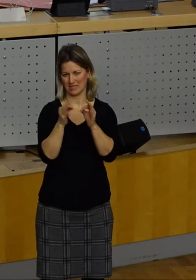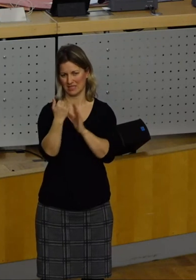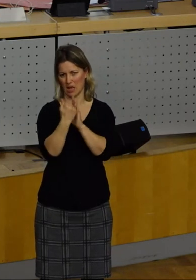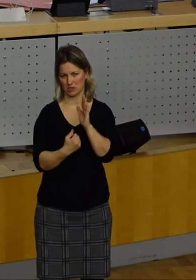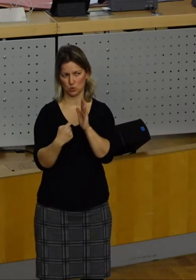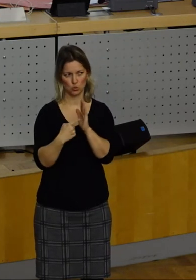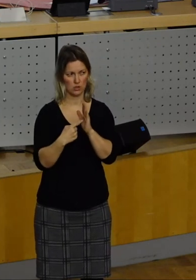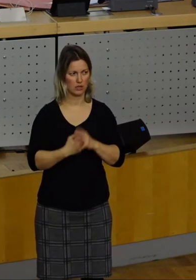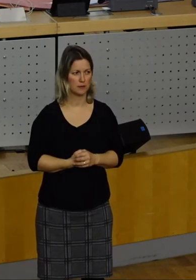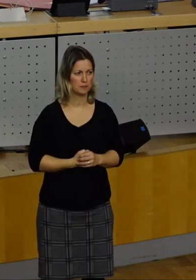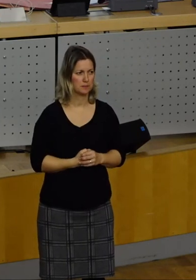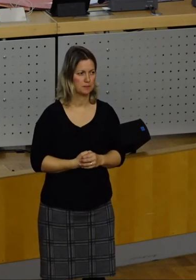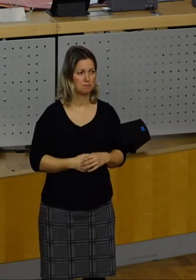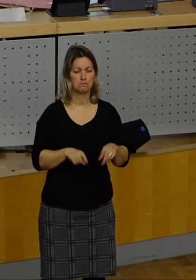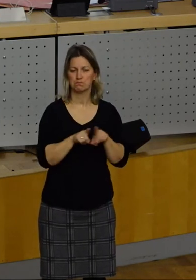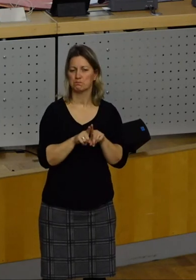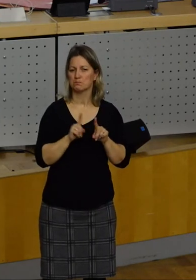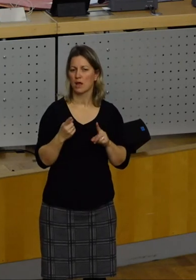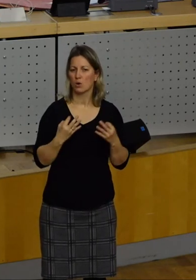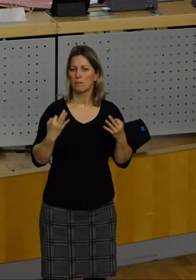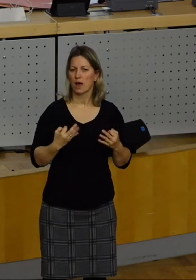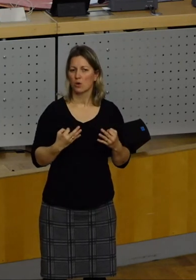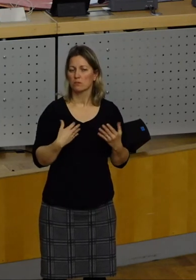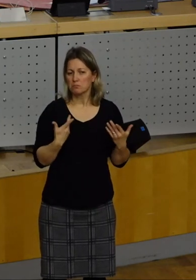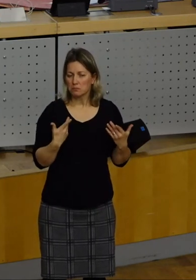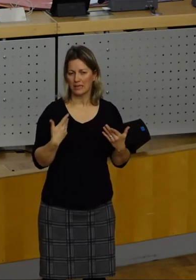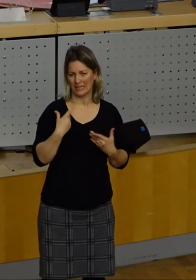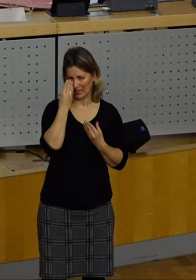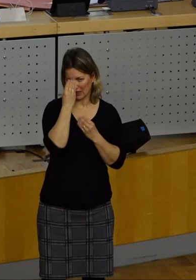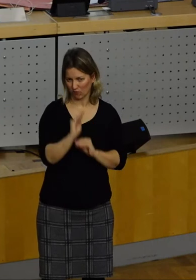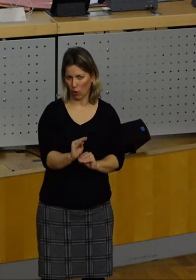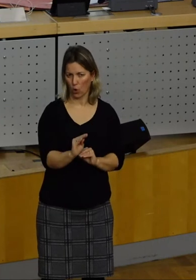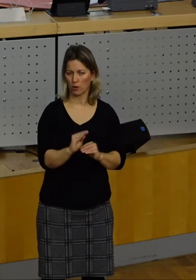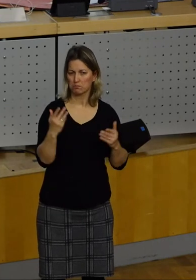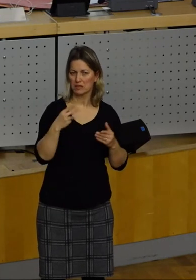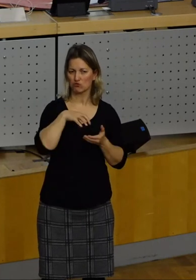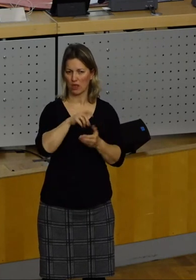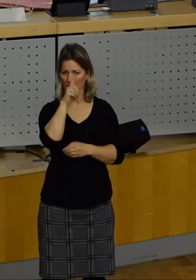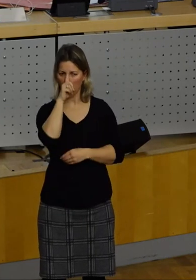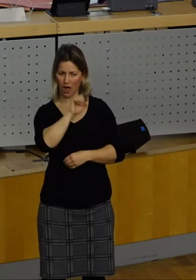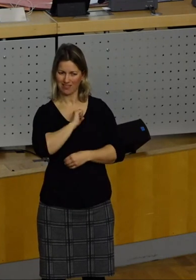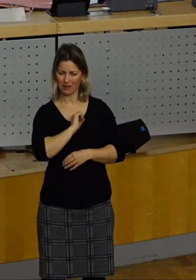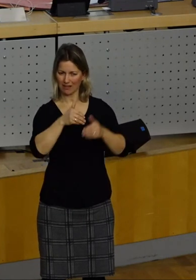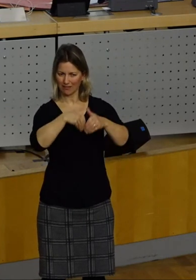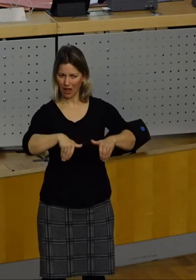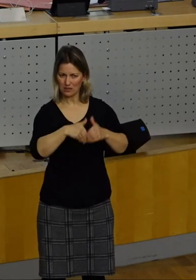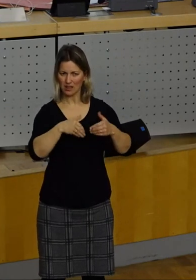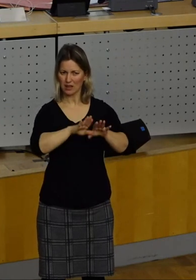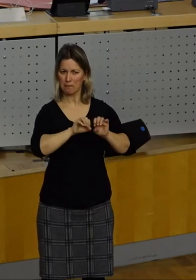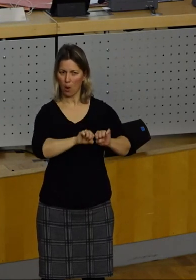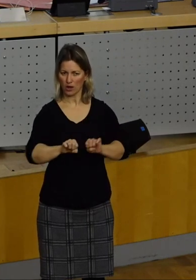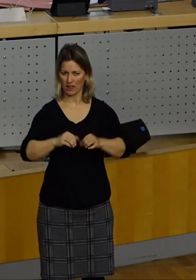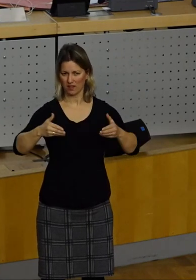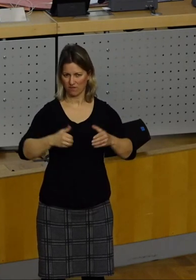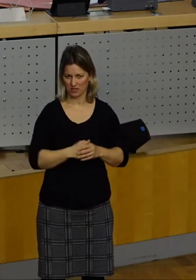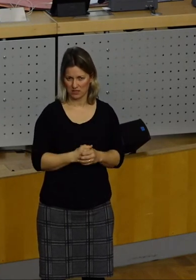Mindestens genauso braucht es Informationen über die Möglichkeiten und Grenzen des Stadtrates und der Verwaltung. Die